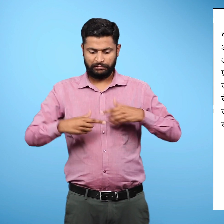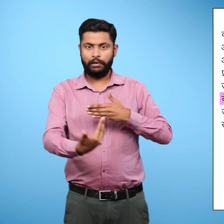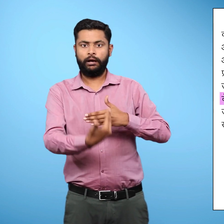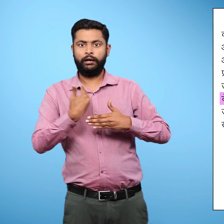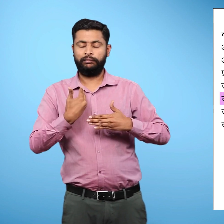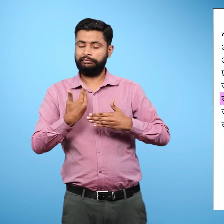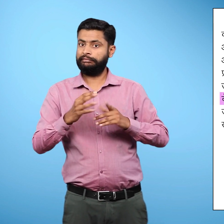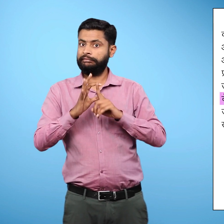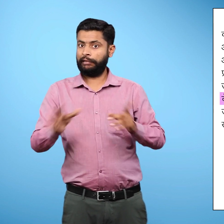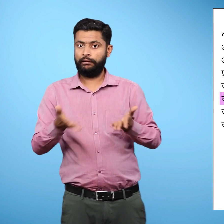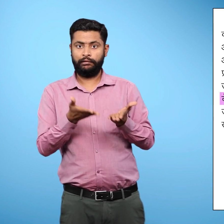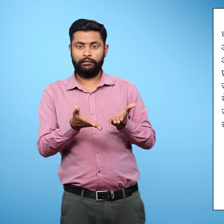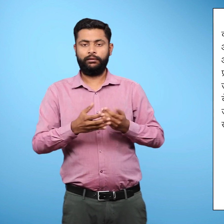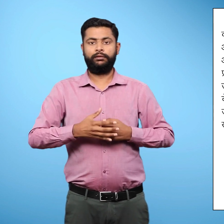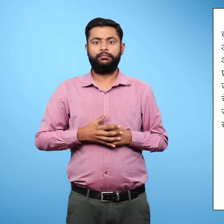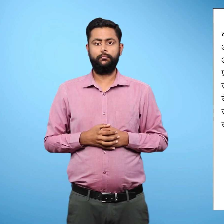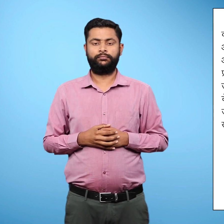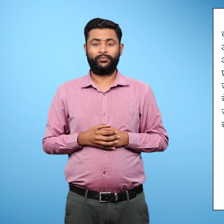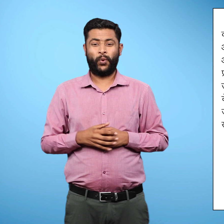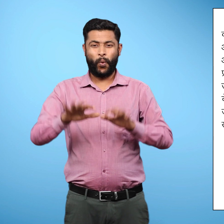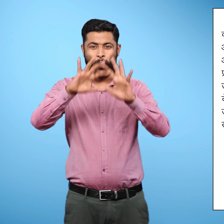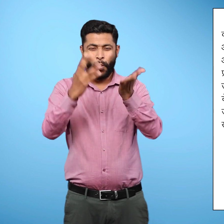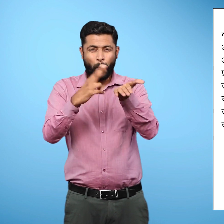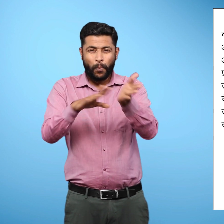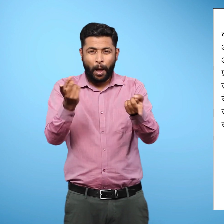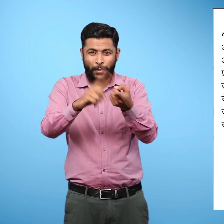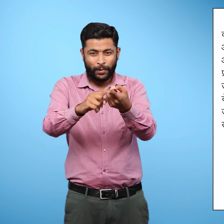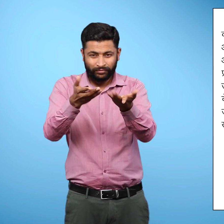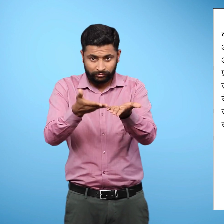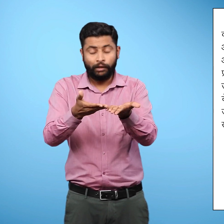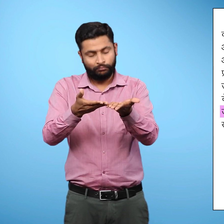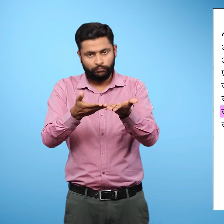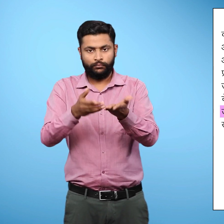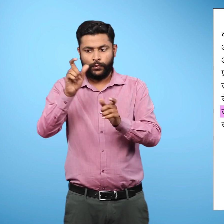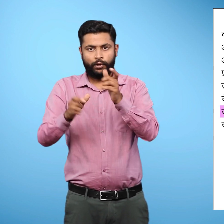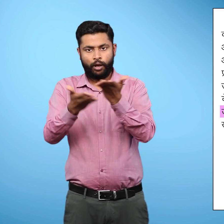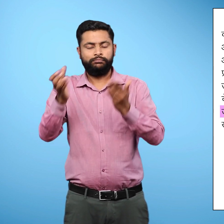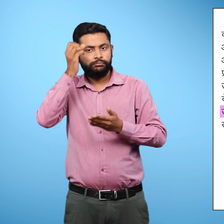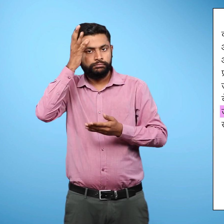कर देते हैं. इन आकसमे घटनाओं के बारे में जागरूकता पैदा करके,